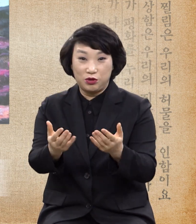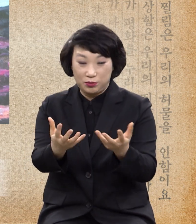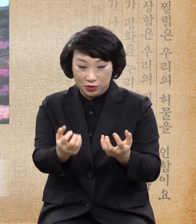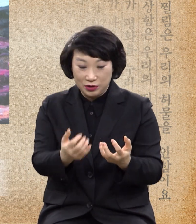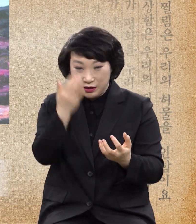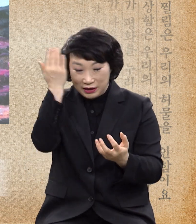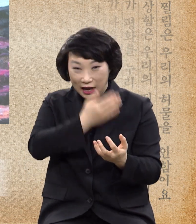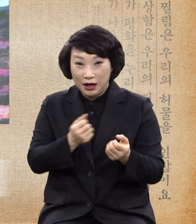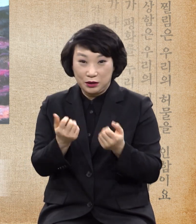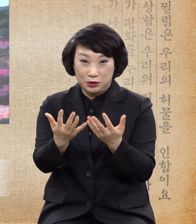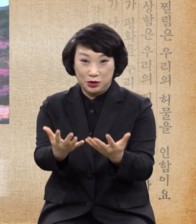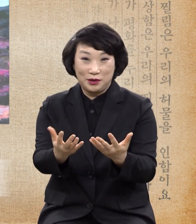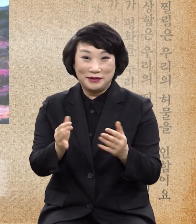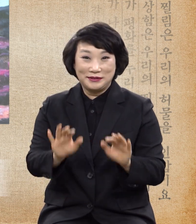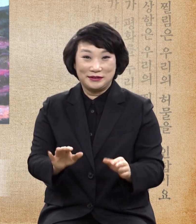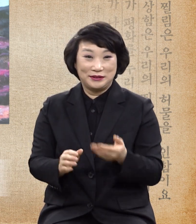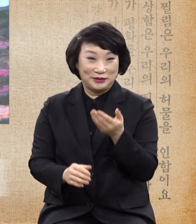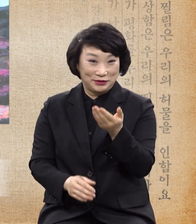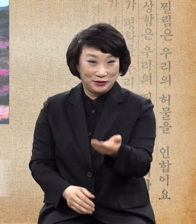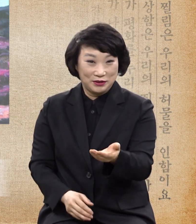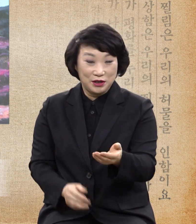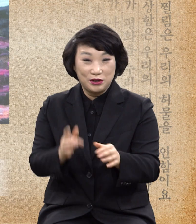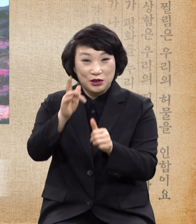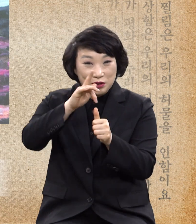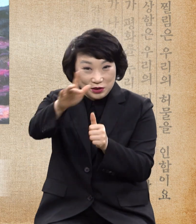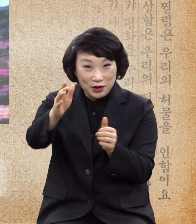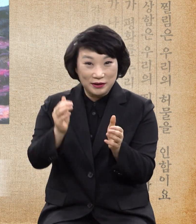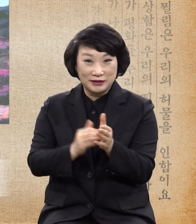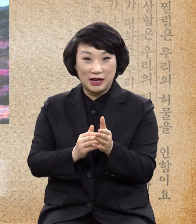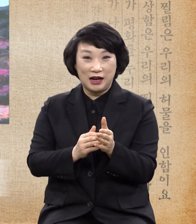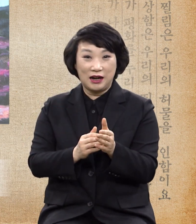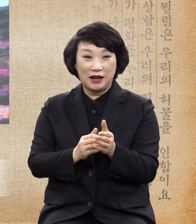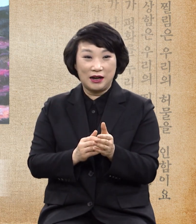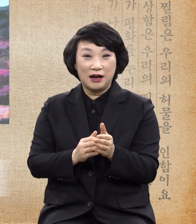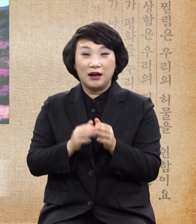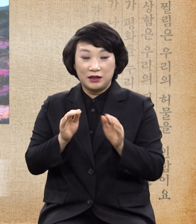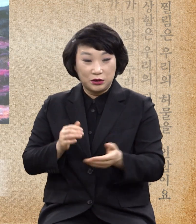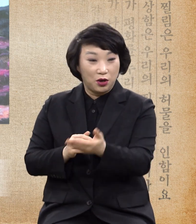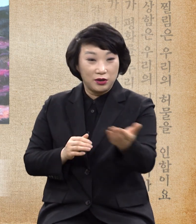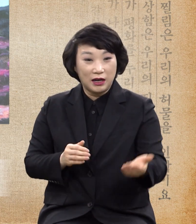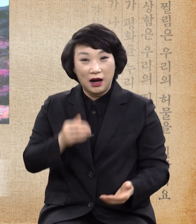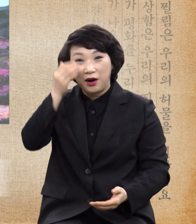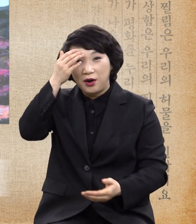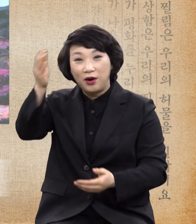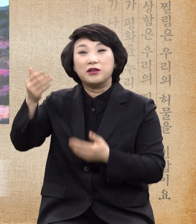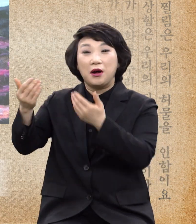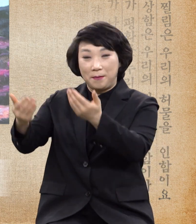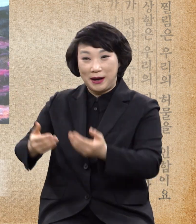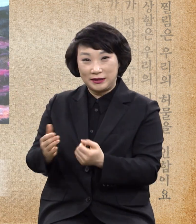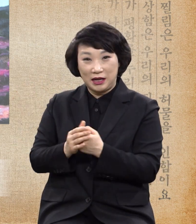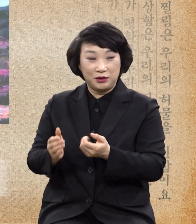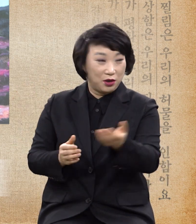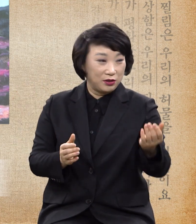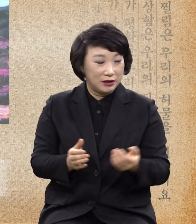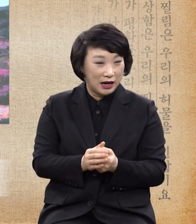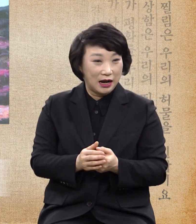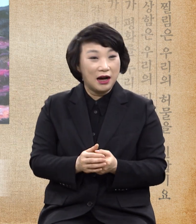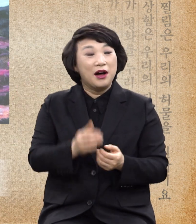깨끗하게 하며 귀신을 쫓아내되 너희가 거져받았으니 거저